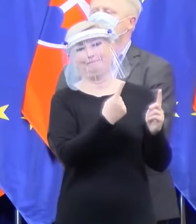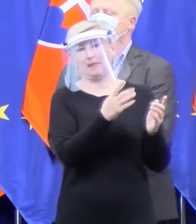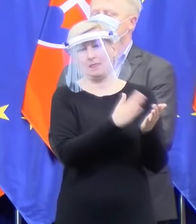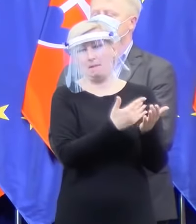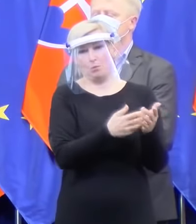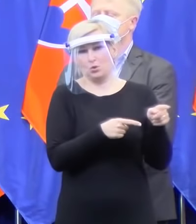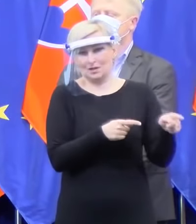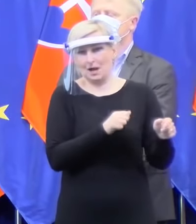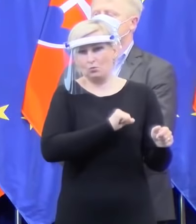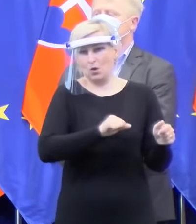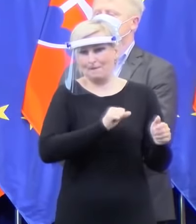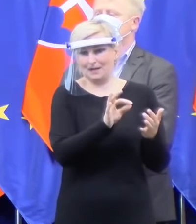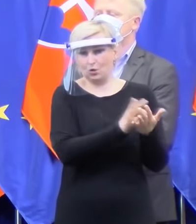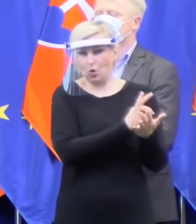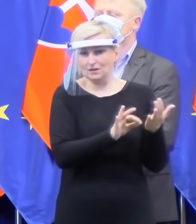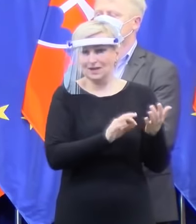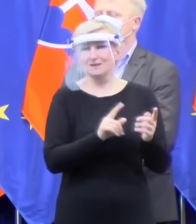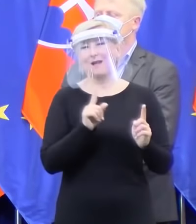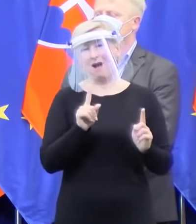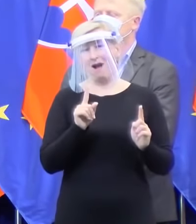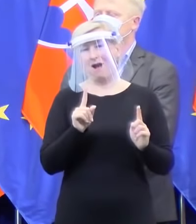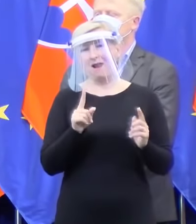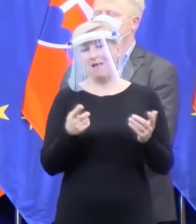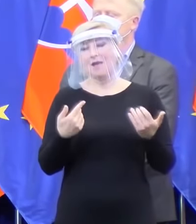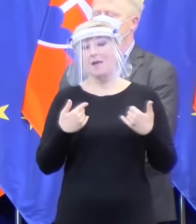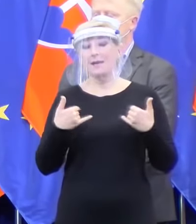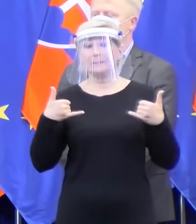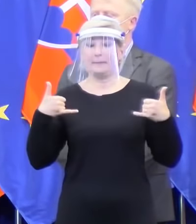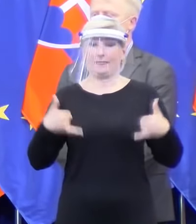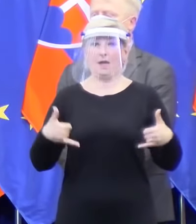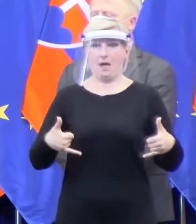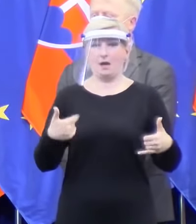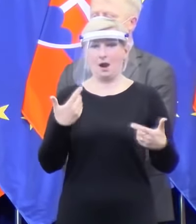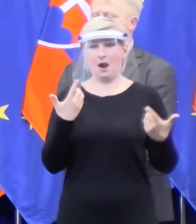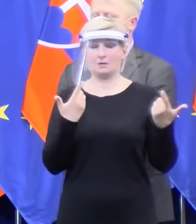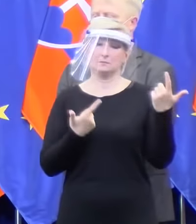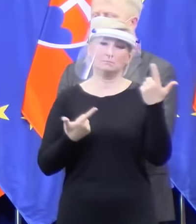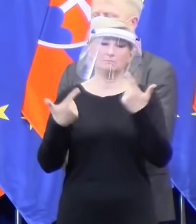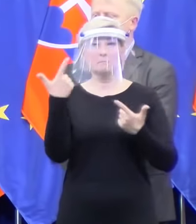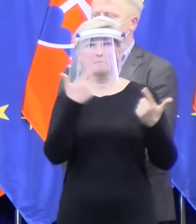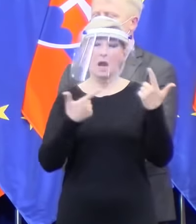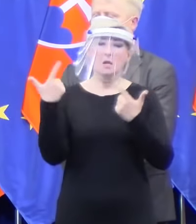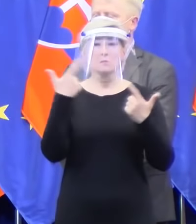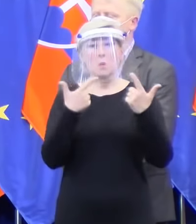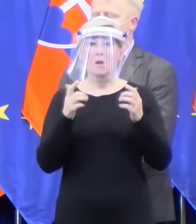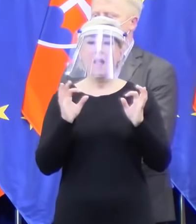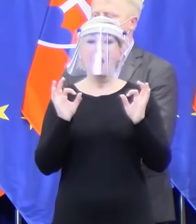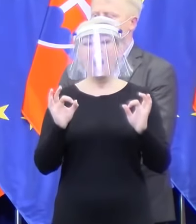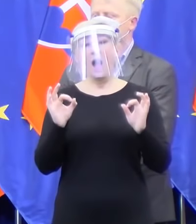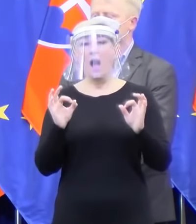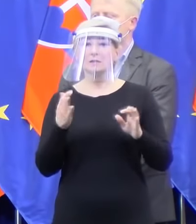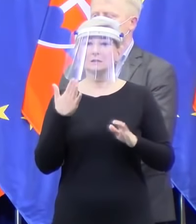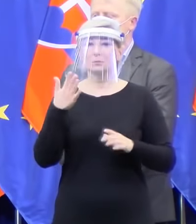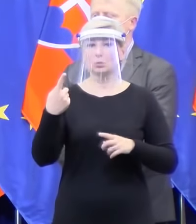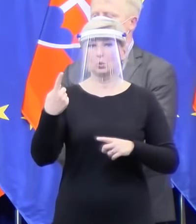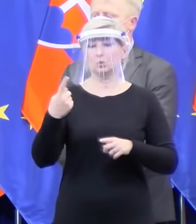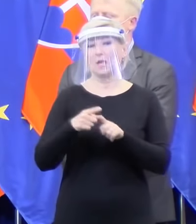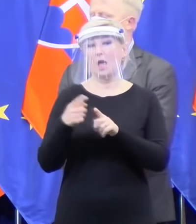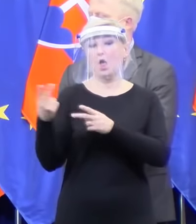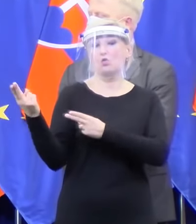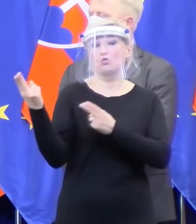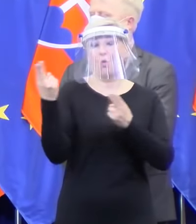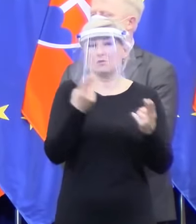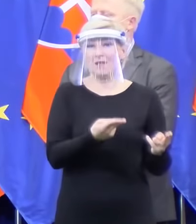sa. Dnes predpokladáme, že by sme mali získať zákazku alebo tá zákazku dodávku